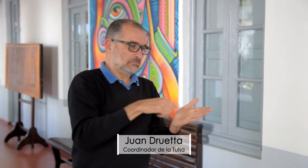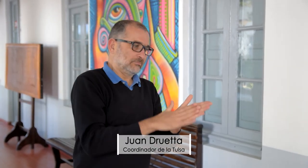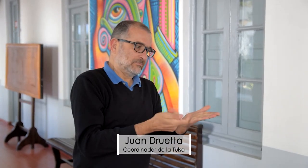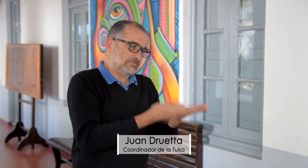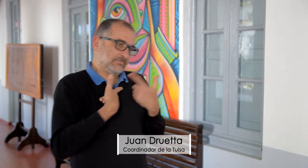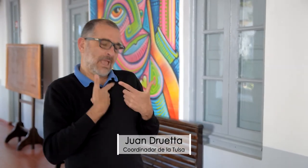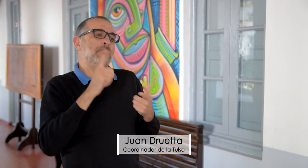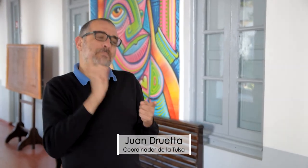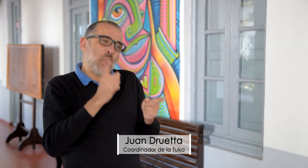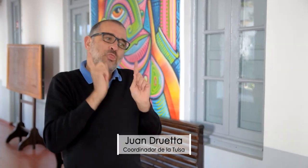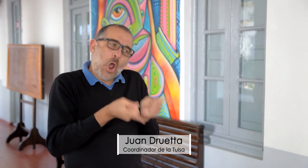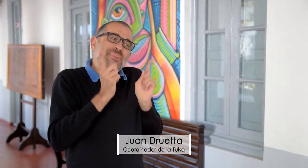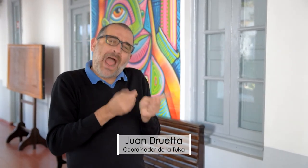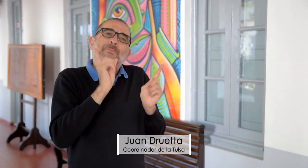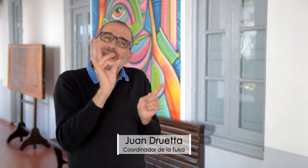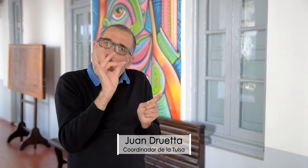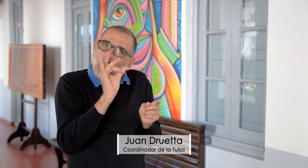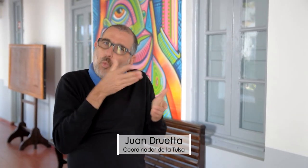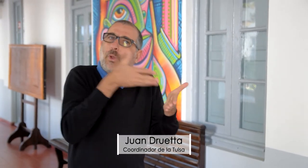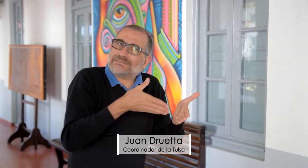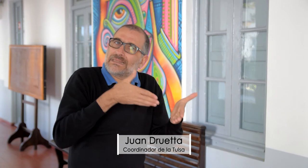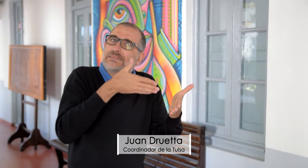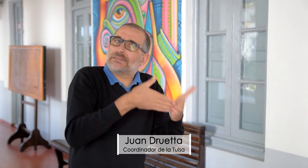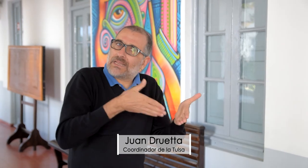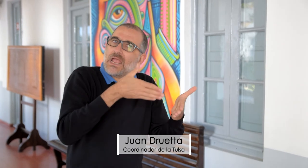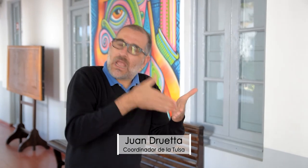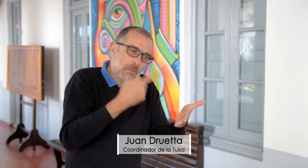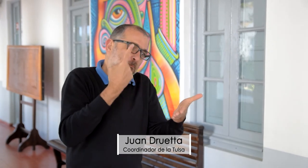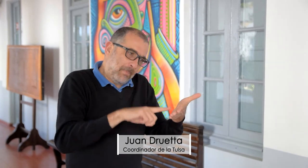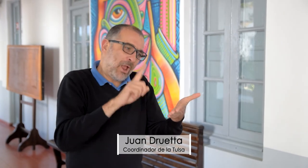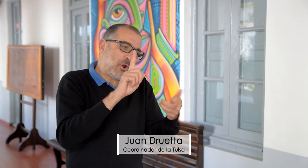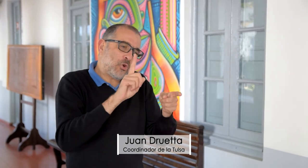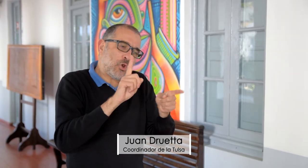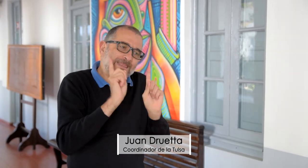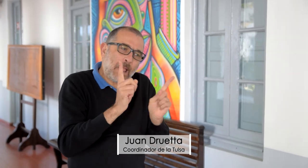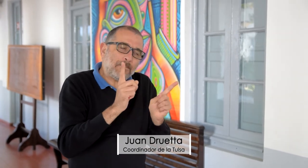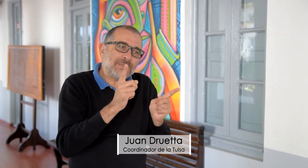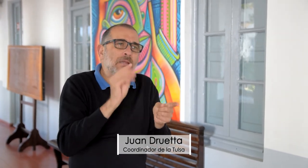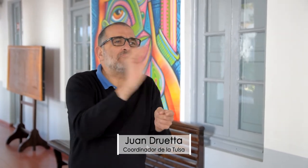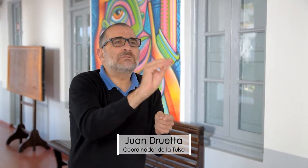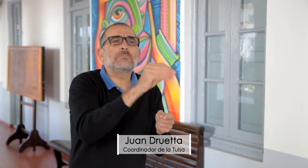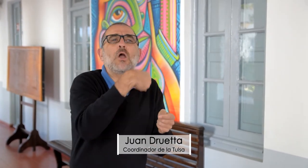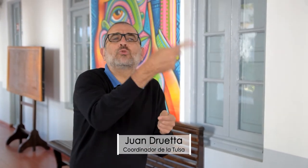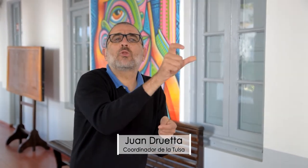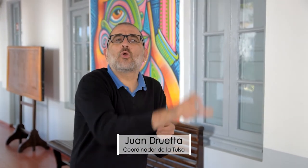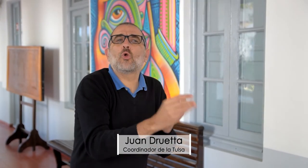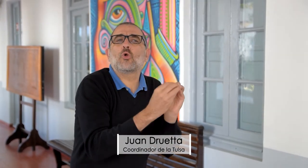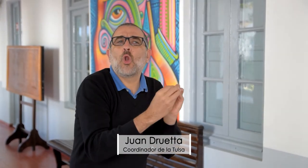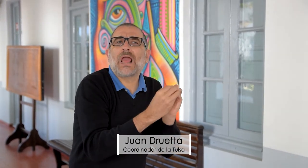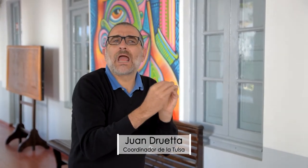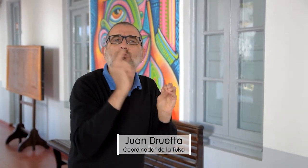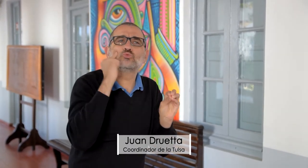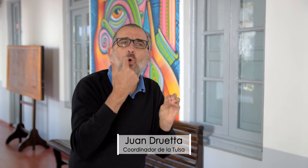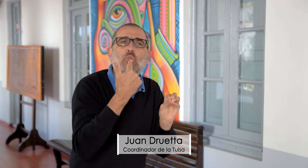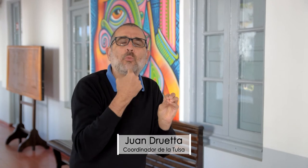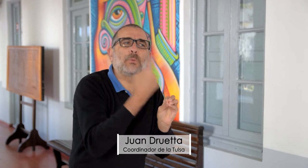en otros medios no están. Te lo da la literatura. Pero todavía cuesta el acceso a los mismos. Pero también se